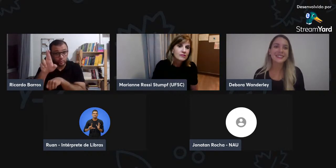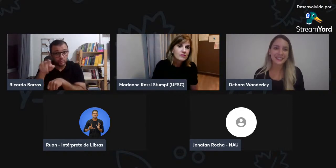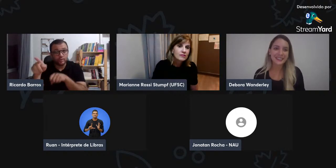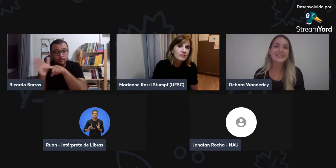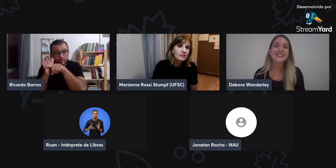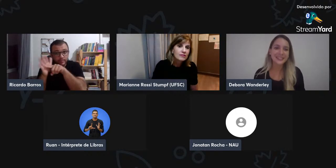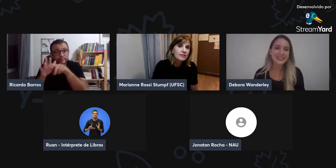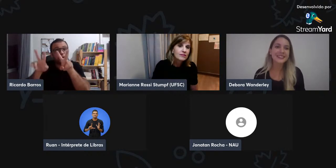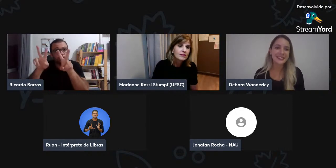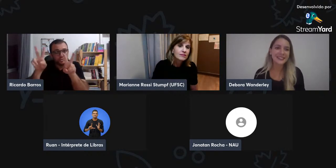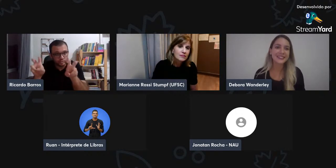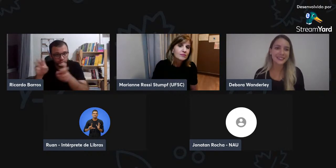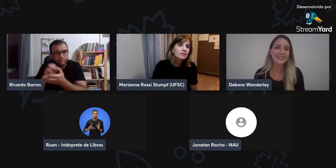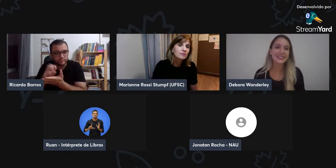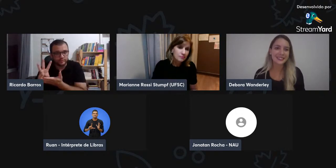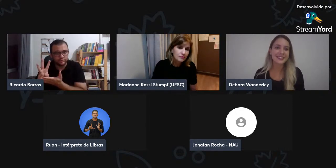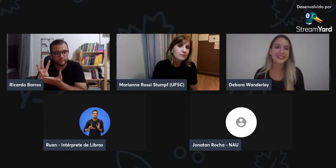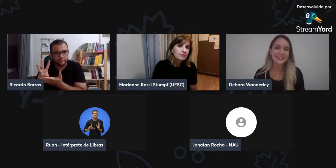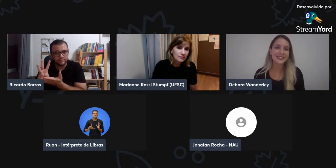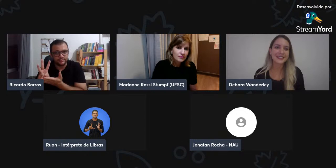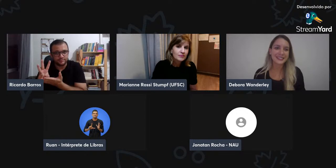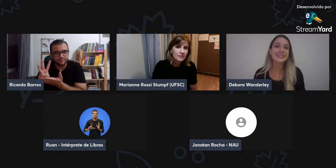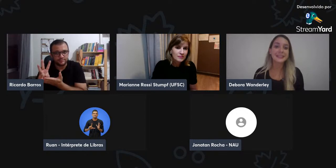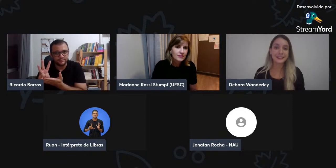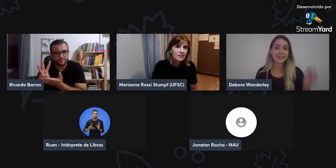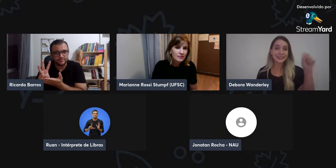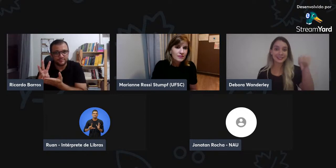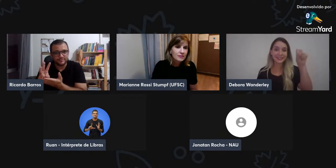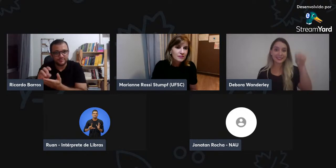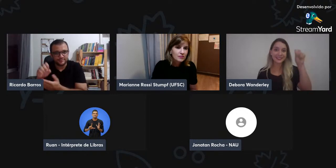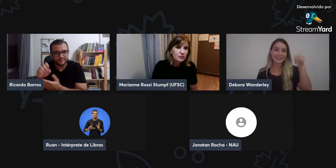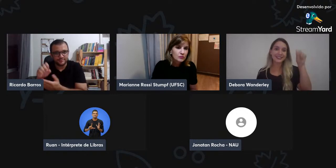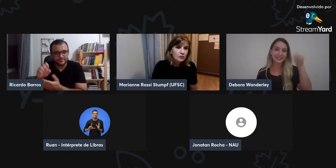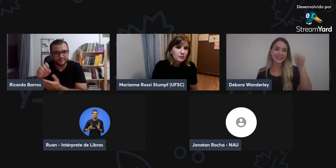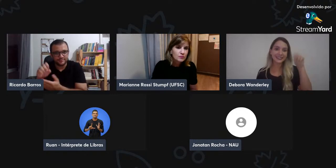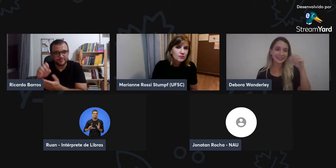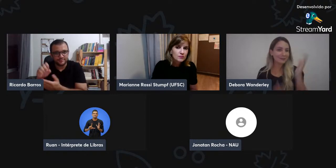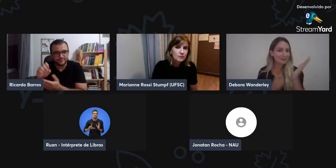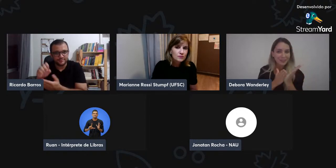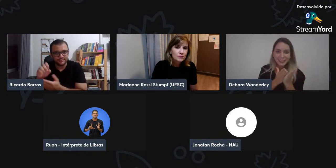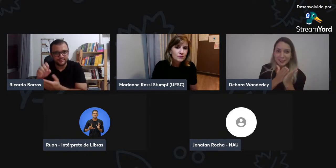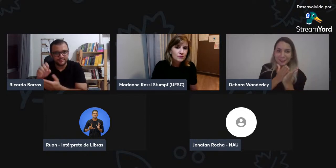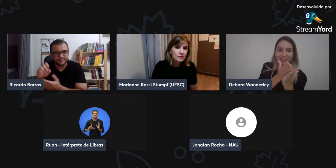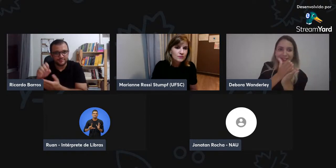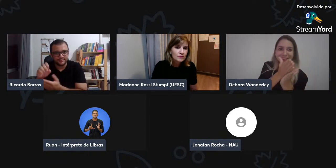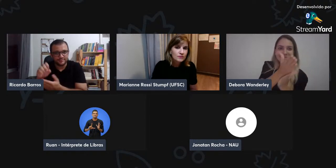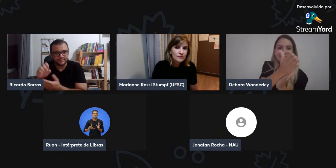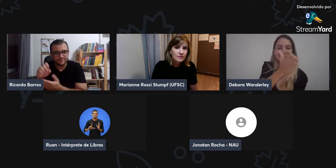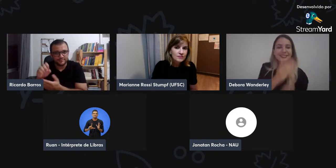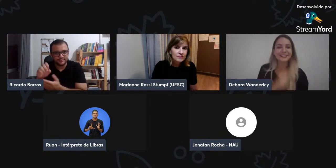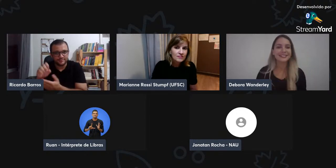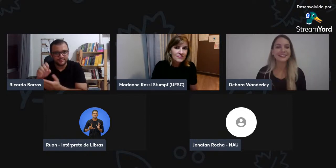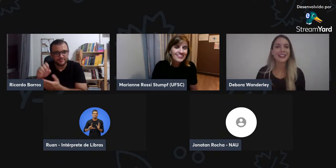A professora Débora, ela é mestre e doutora nesta área, Sagan Wright, especialista na área.